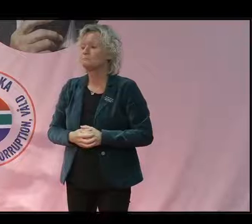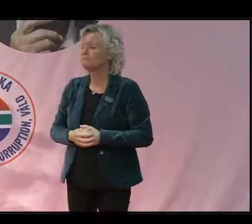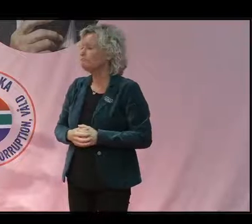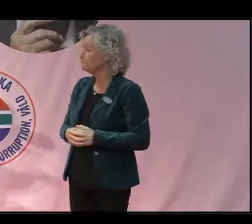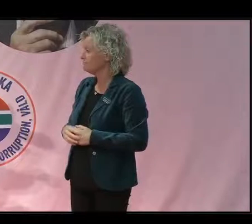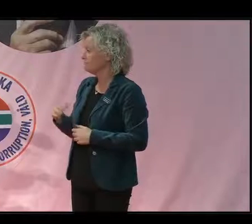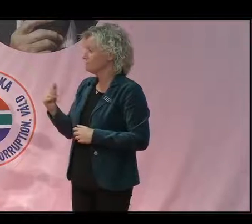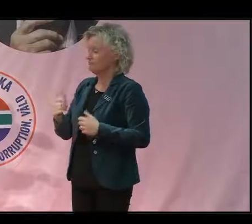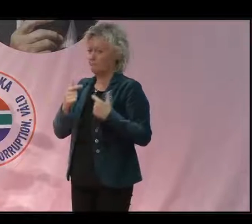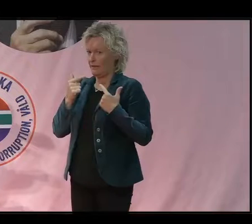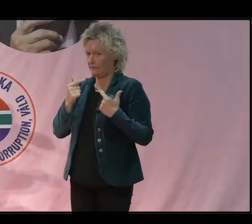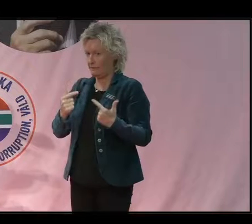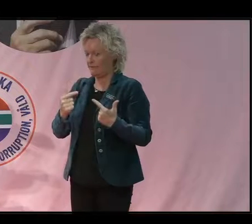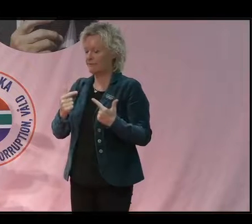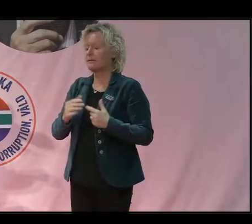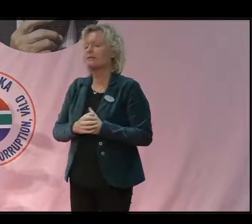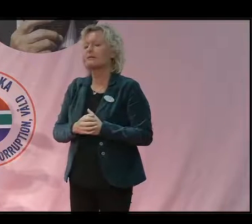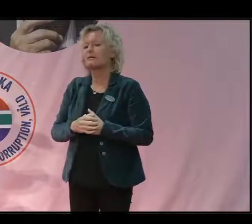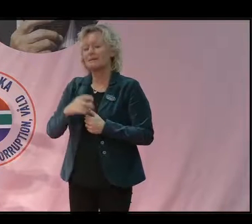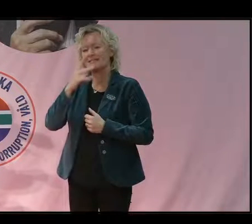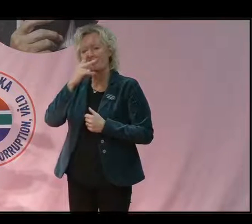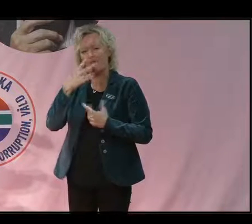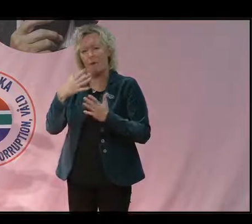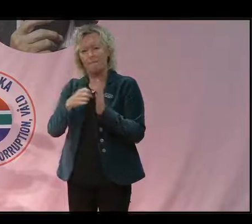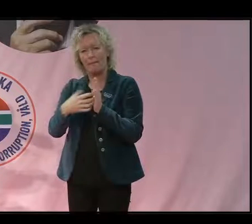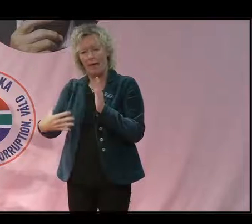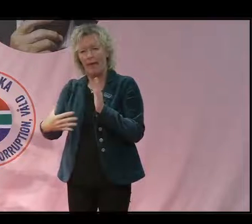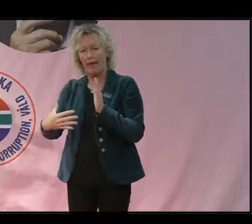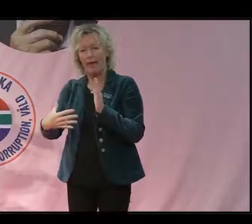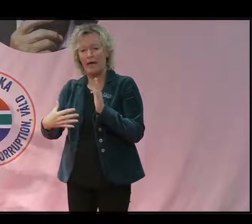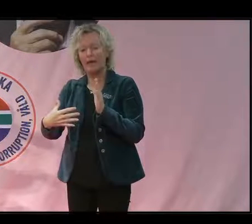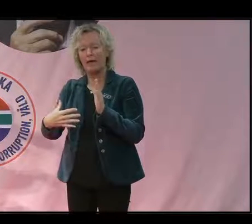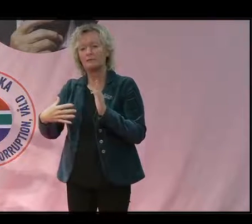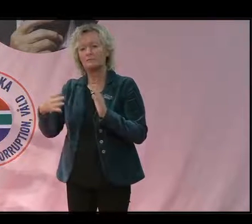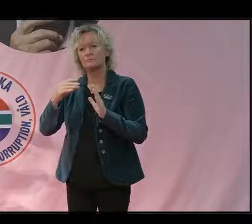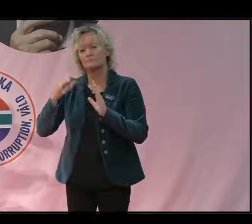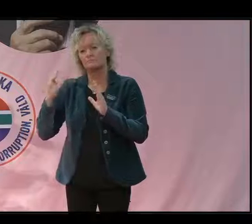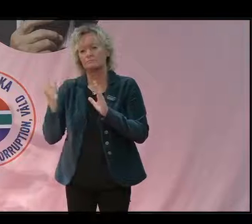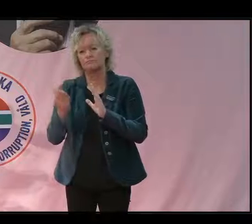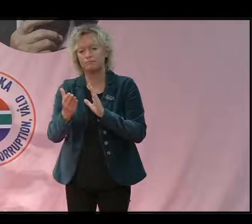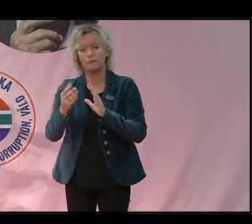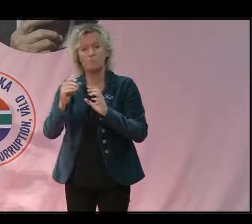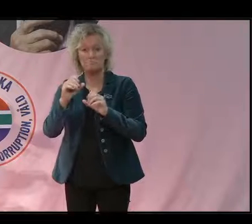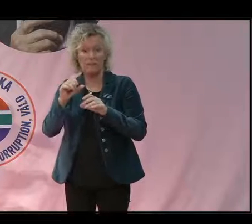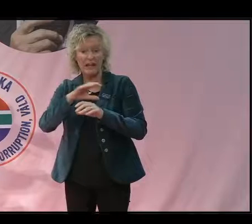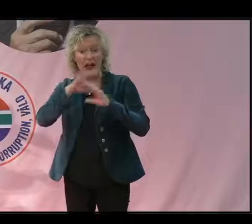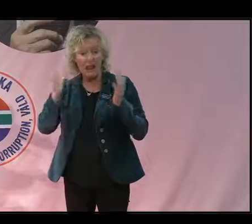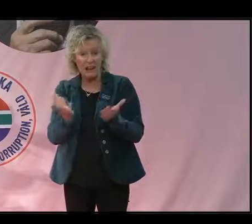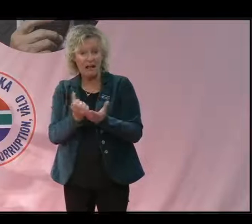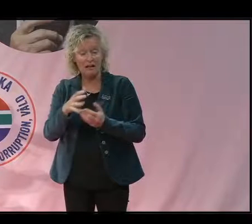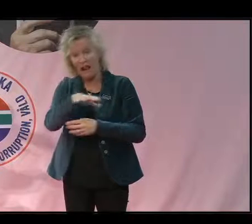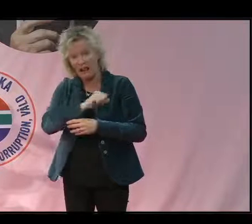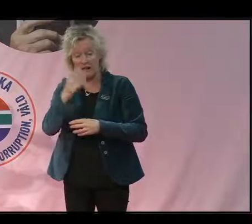Jättetack, Martin. Konsekvenser både där kring Amazonas men även för oss alla egentligen globalt i vad du säger